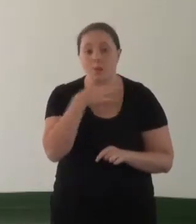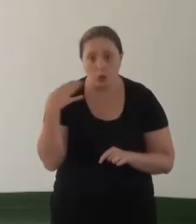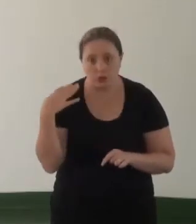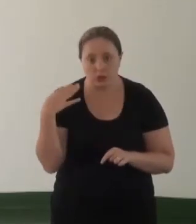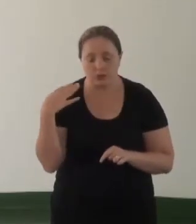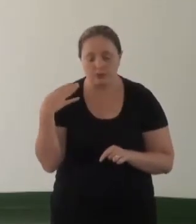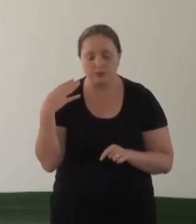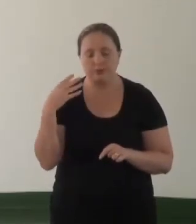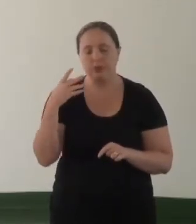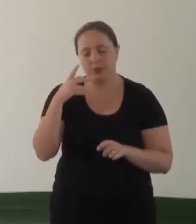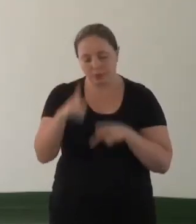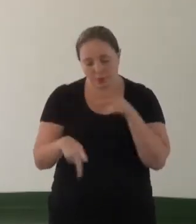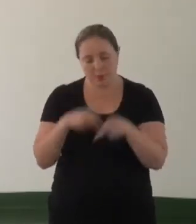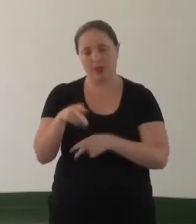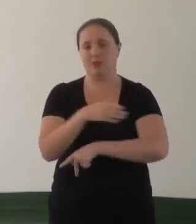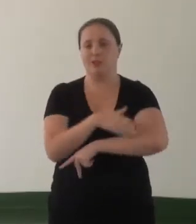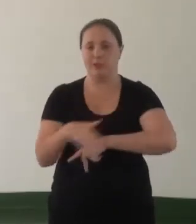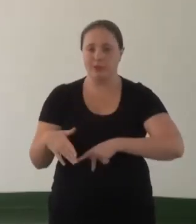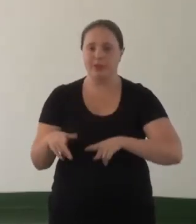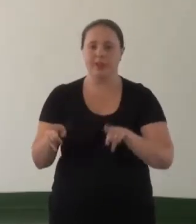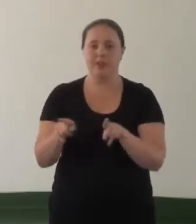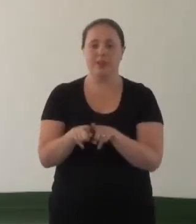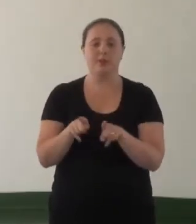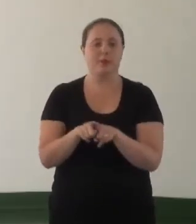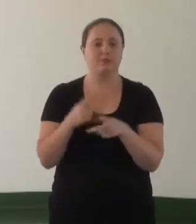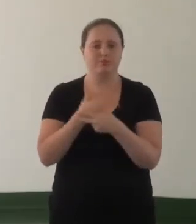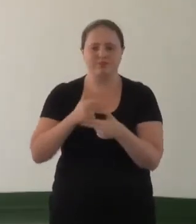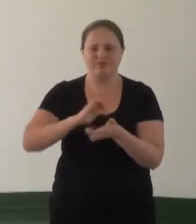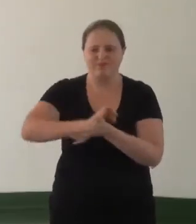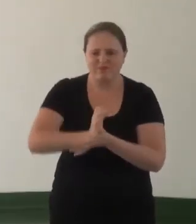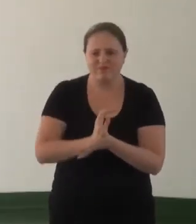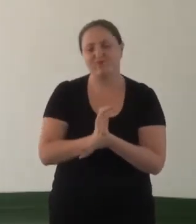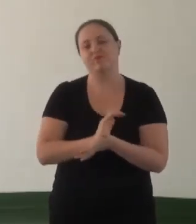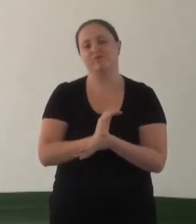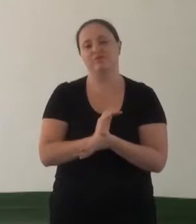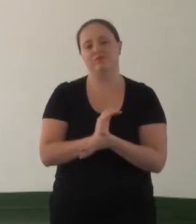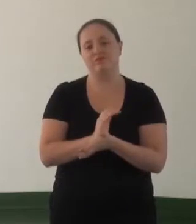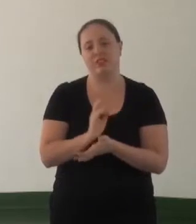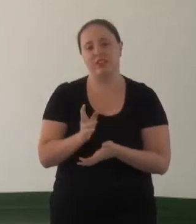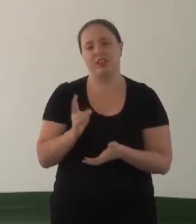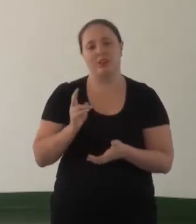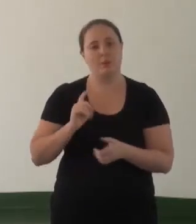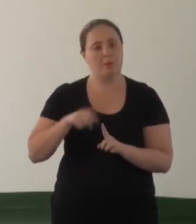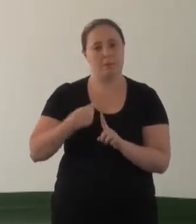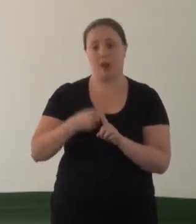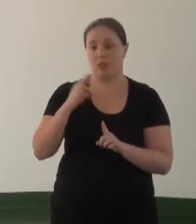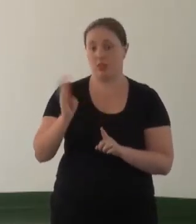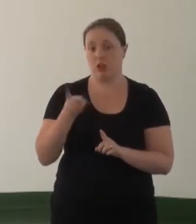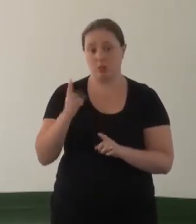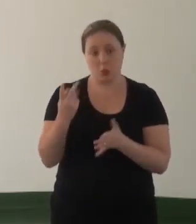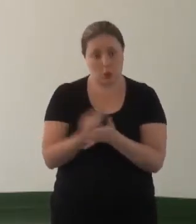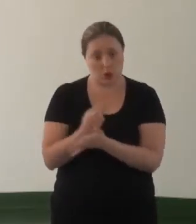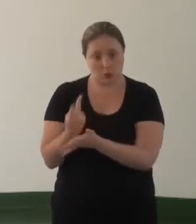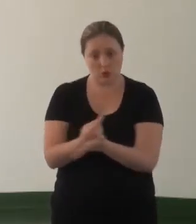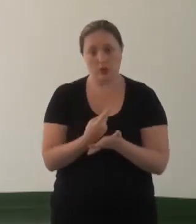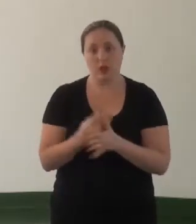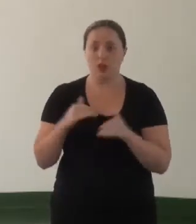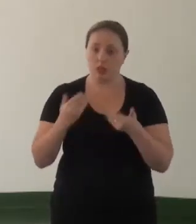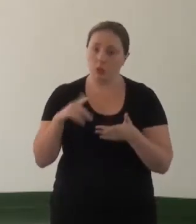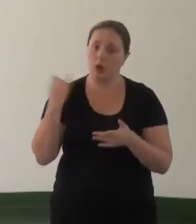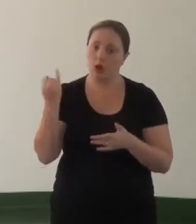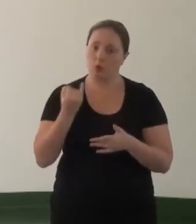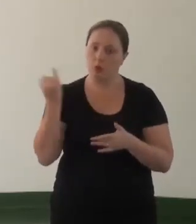contra a população de rua, fora as violações, que são mais de três mil violações, que vem acontecendo. Então, é um canal